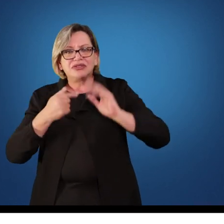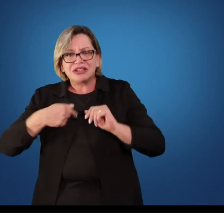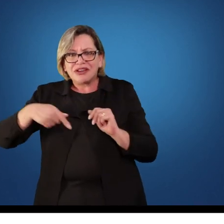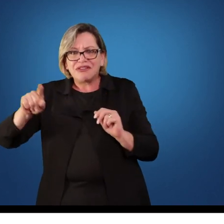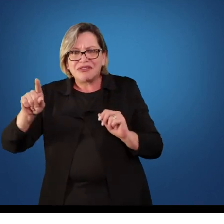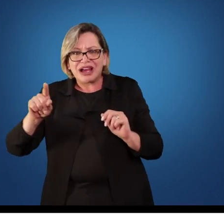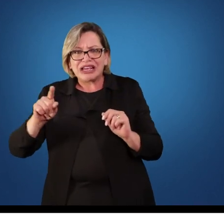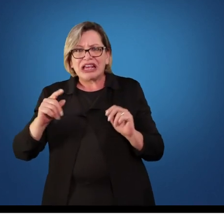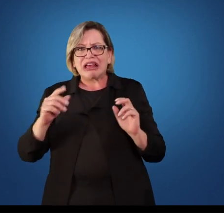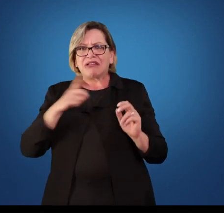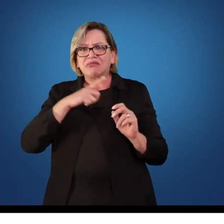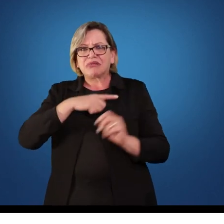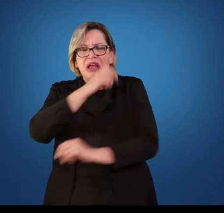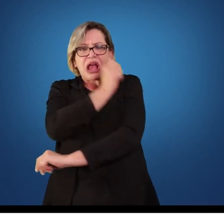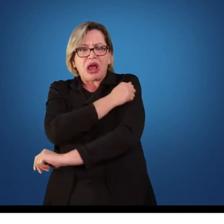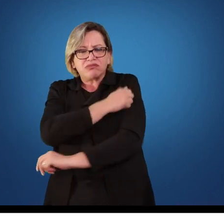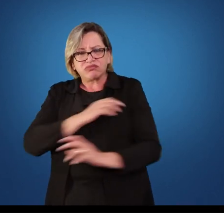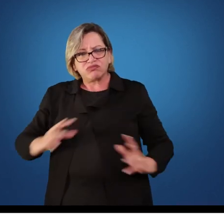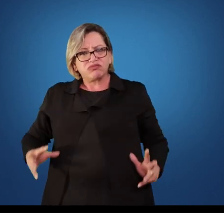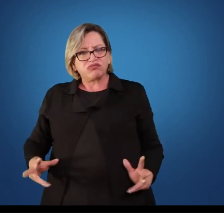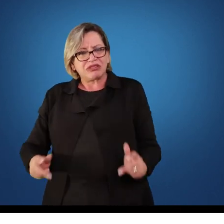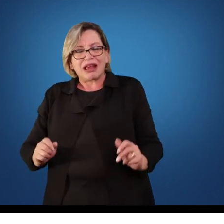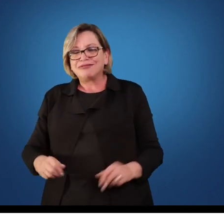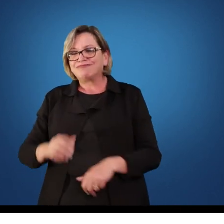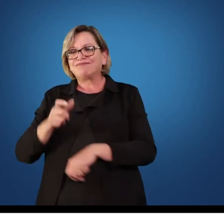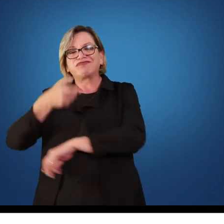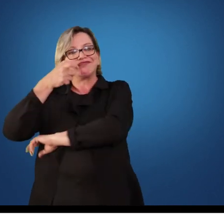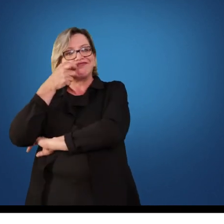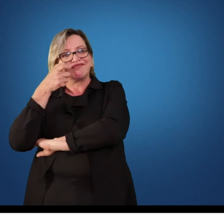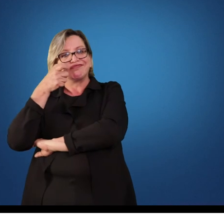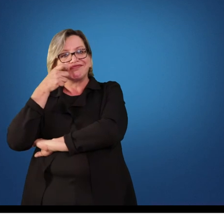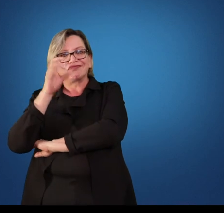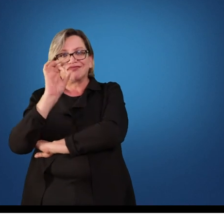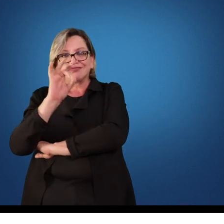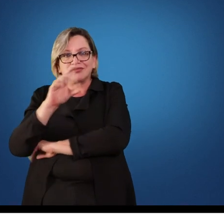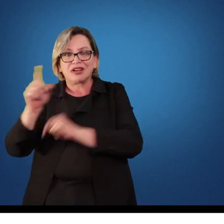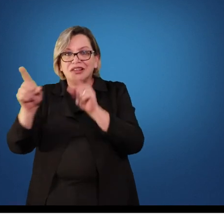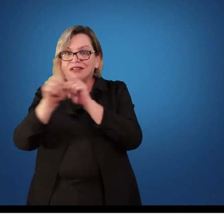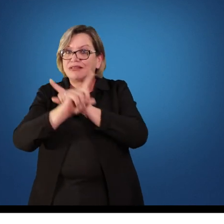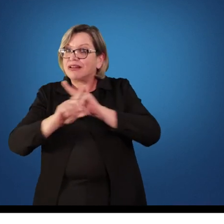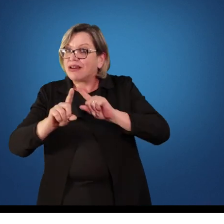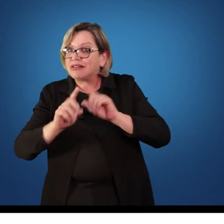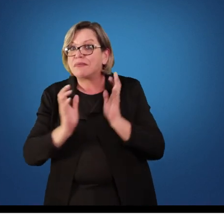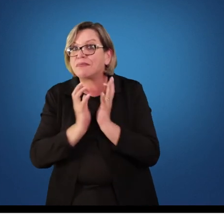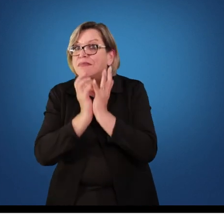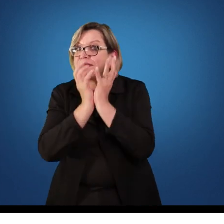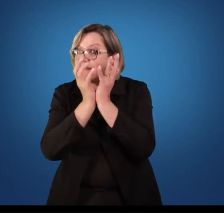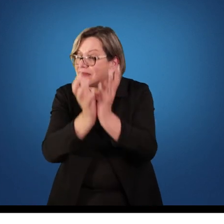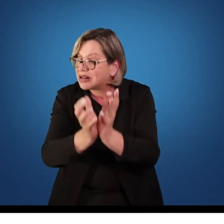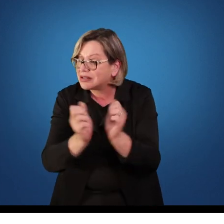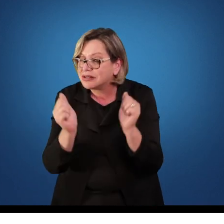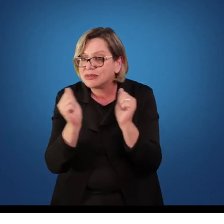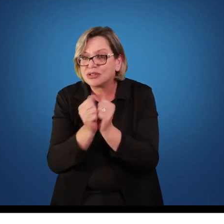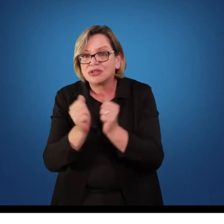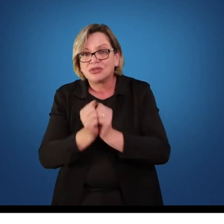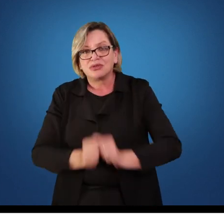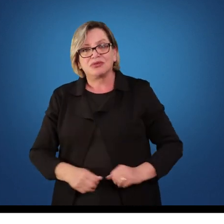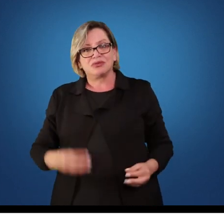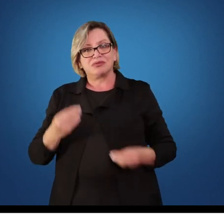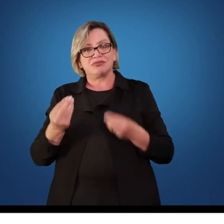Então ele está fazendo a aula de alguma maneira. Ou ele está fazendo alongamentos para os colegas. Ou ele está fazendo um trabalho de bola com o professor ou com outro amigo.